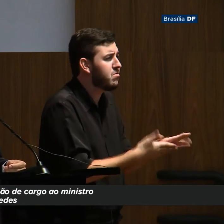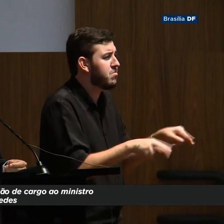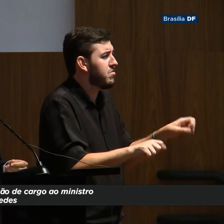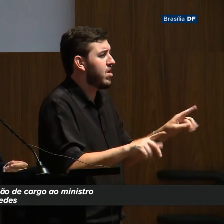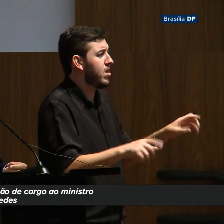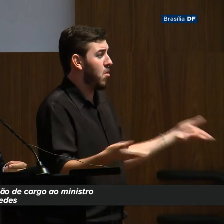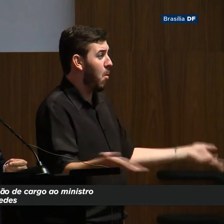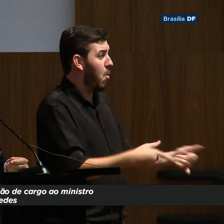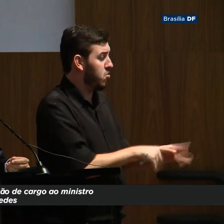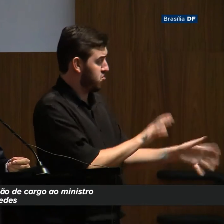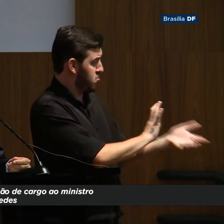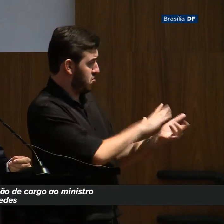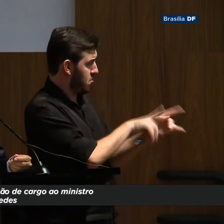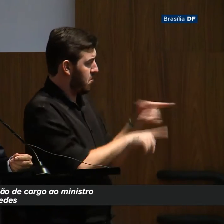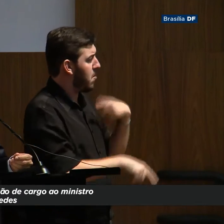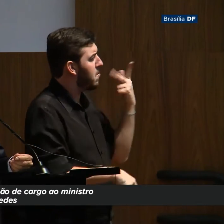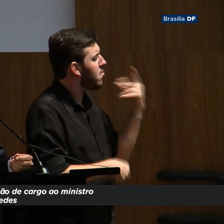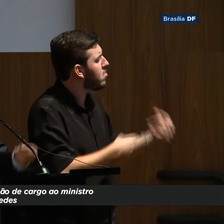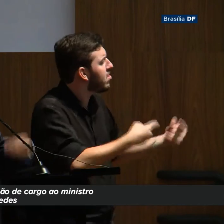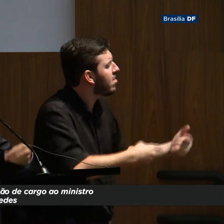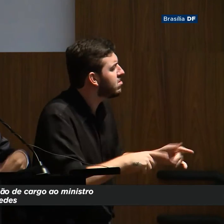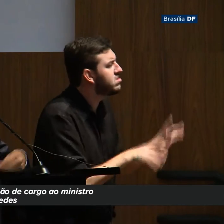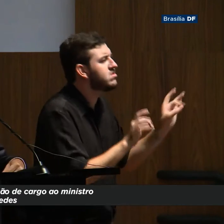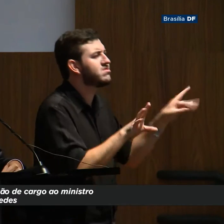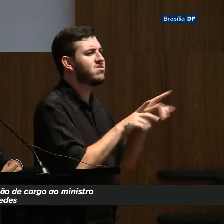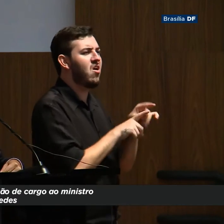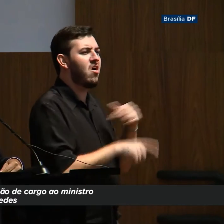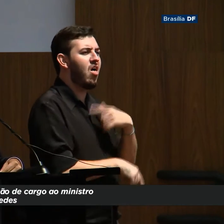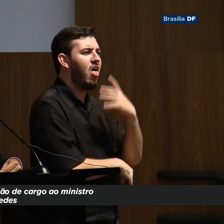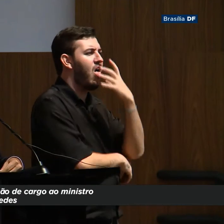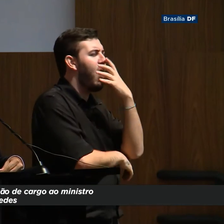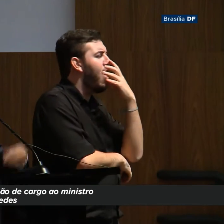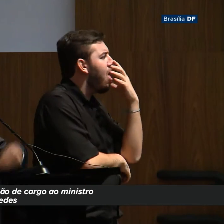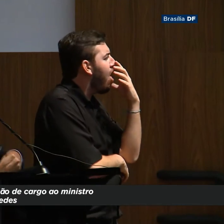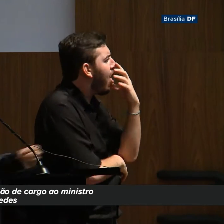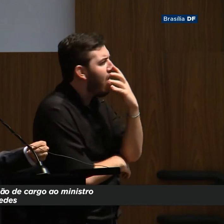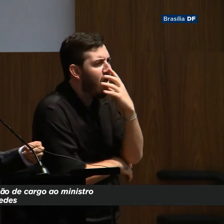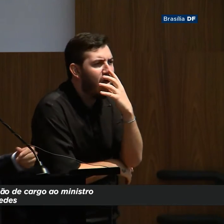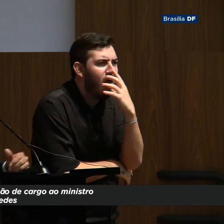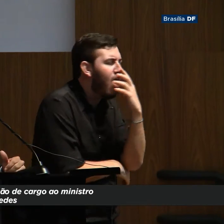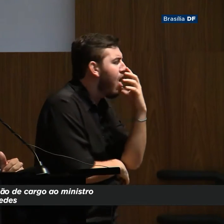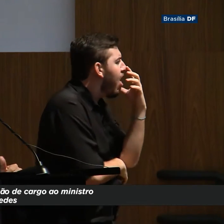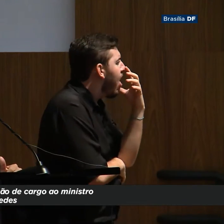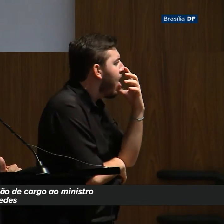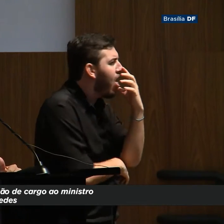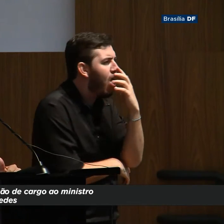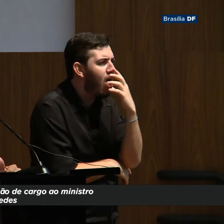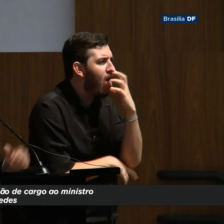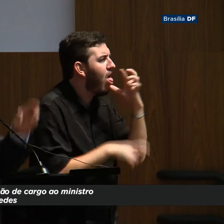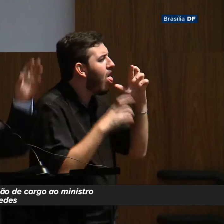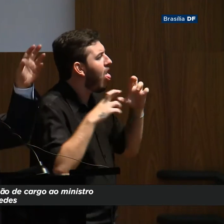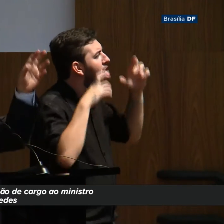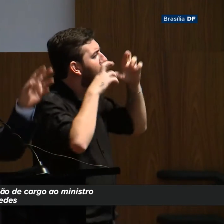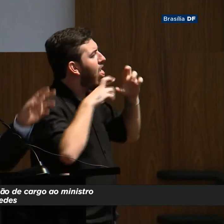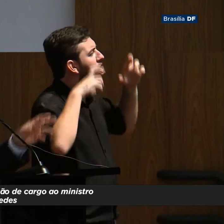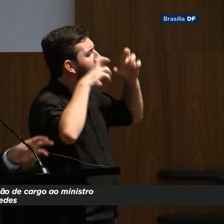e, na verdade, por algo que aconteceu que teve mérito num ponto da história. Nós tivemos 30 anos,